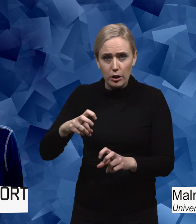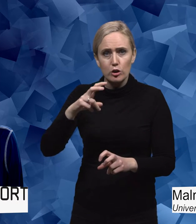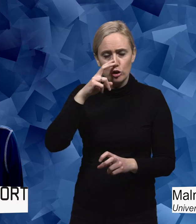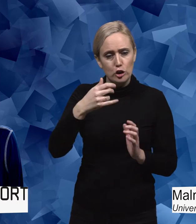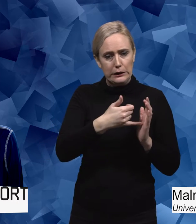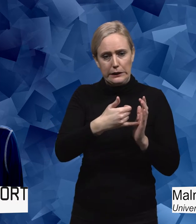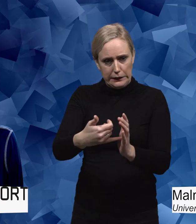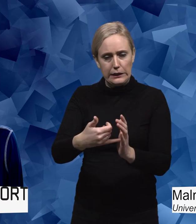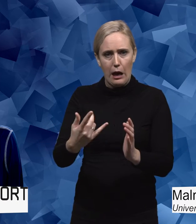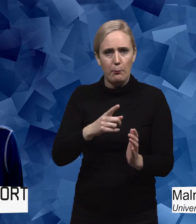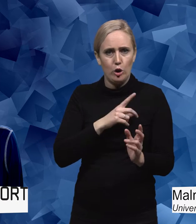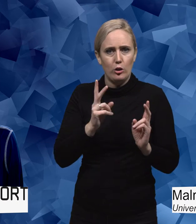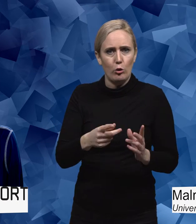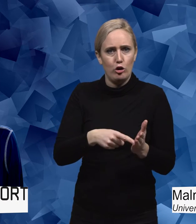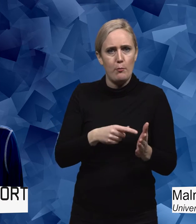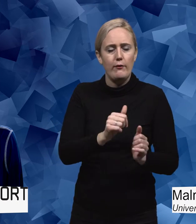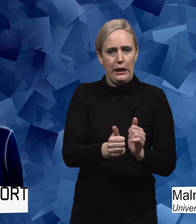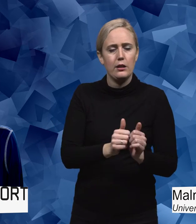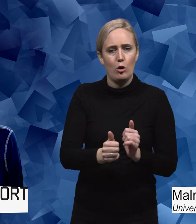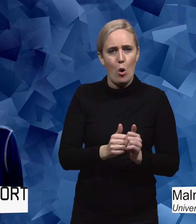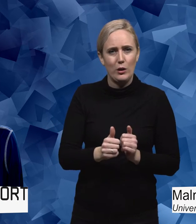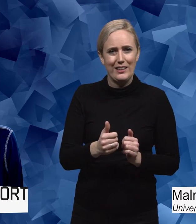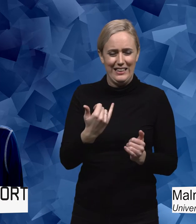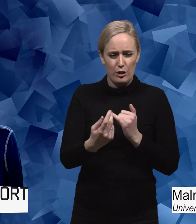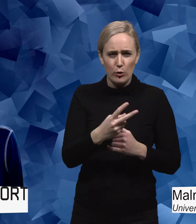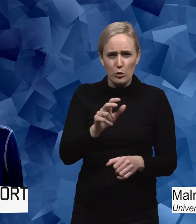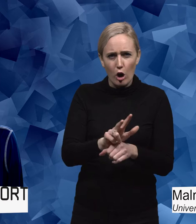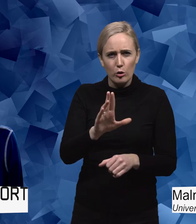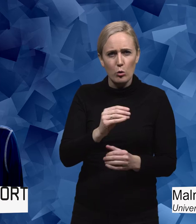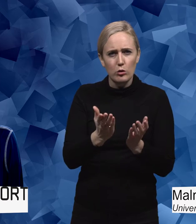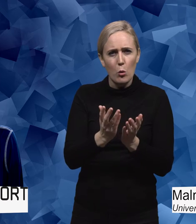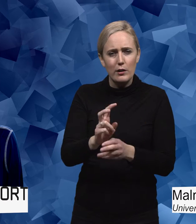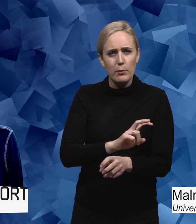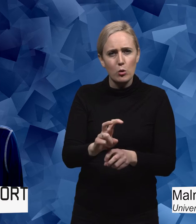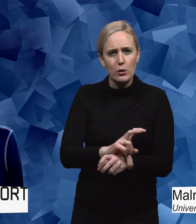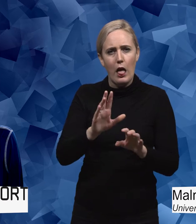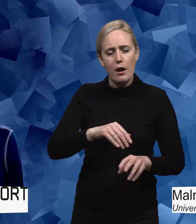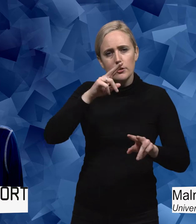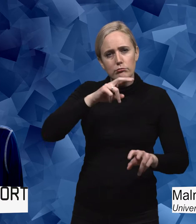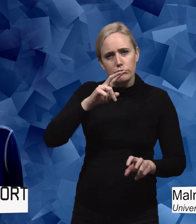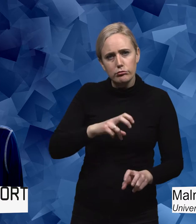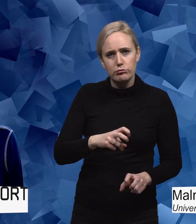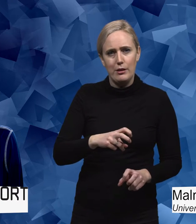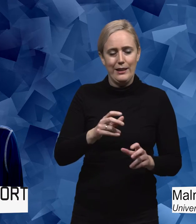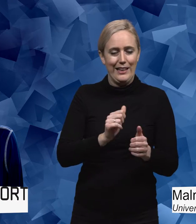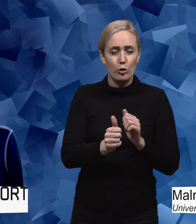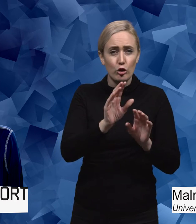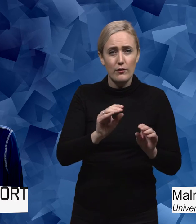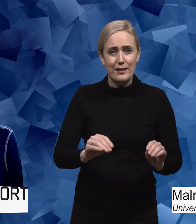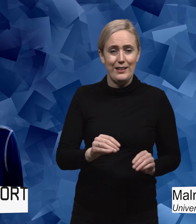idrottsundervisningen. Senast 2018 så gjorde Skolinspektionen en granskning av idrottsundervisningen i årskurs 7-9. Och